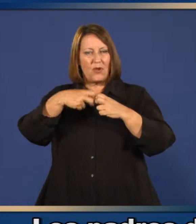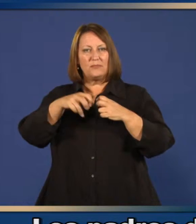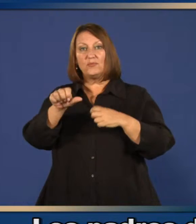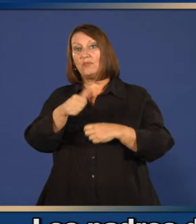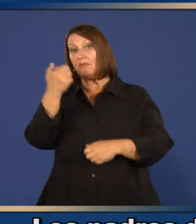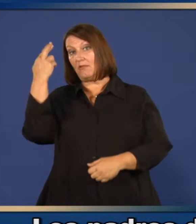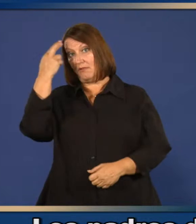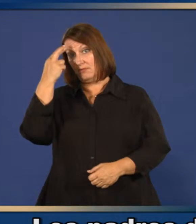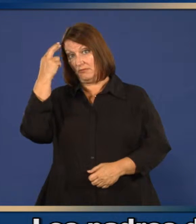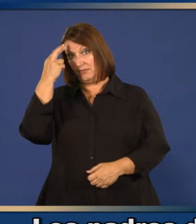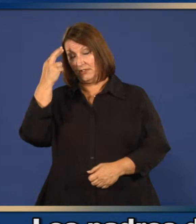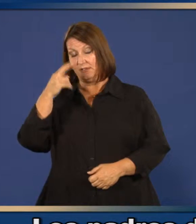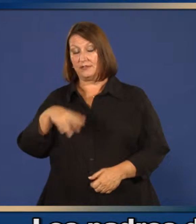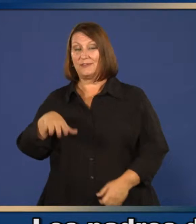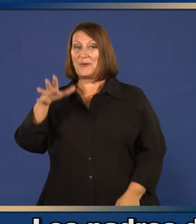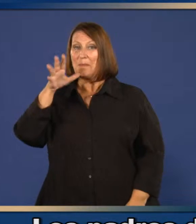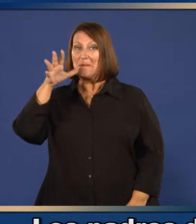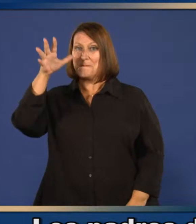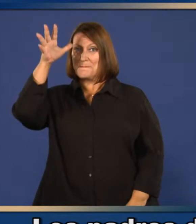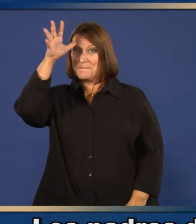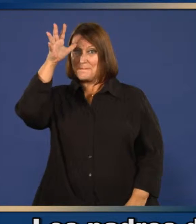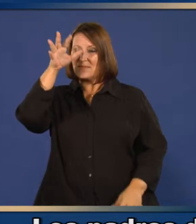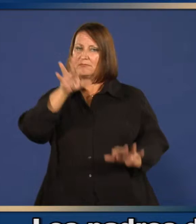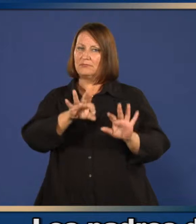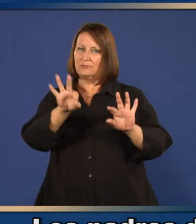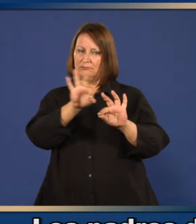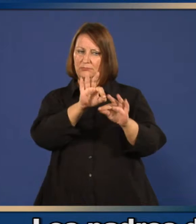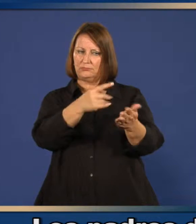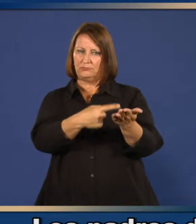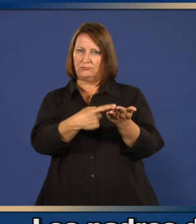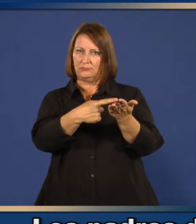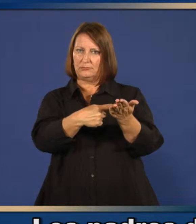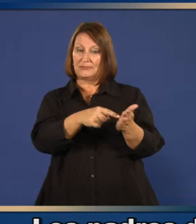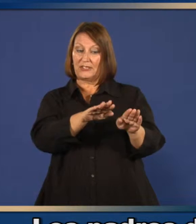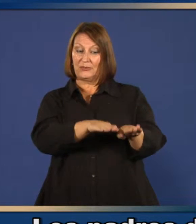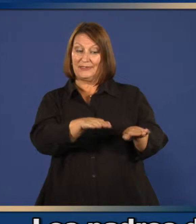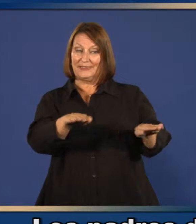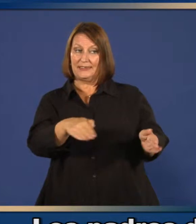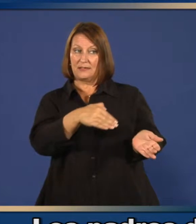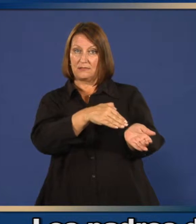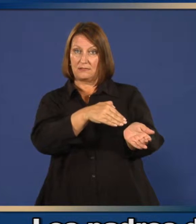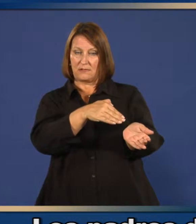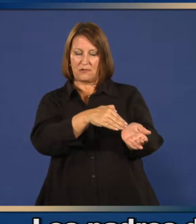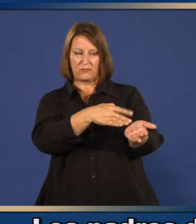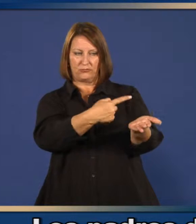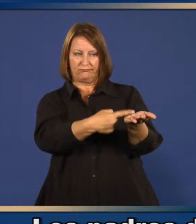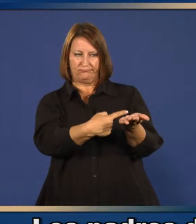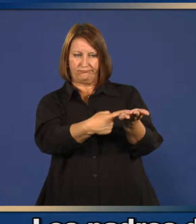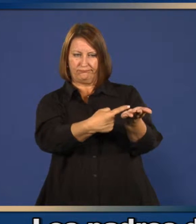Los padres deben comentar cualquier inquietud con el pediatra de su hijo.